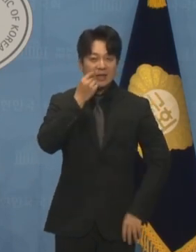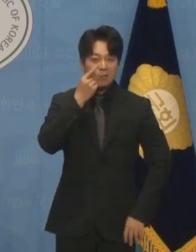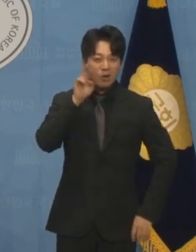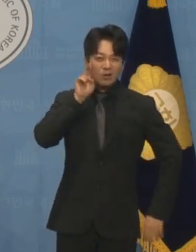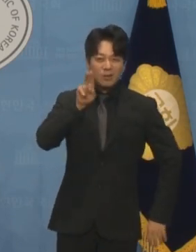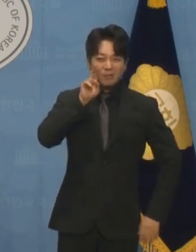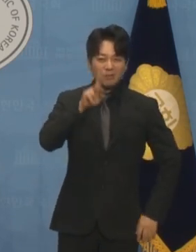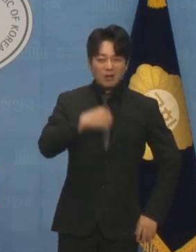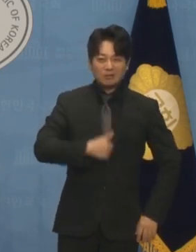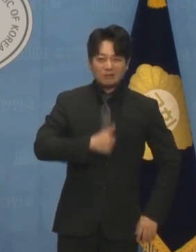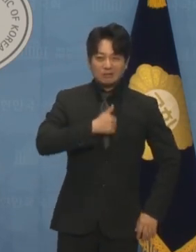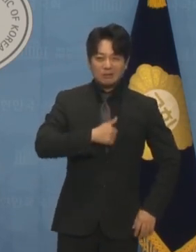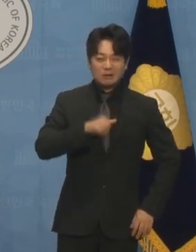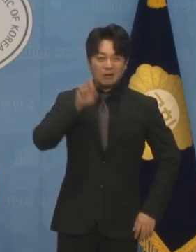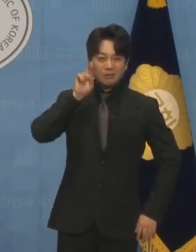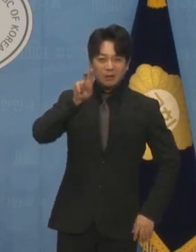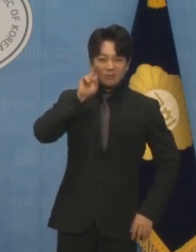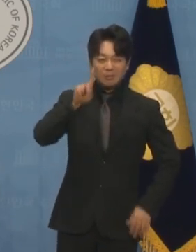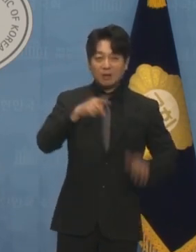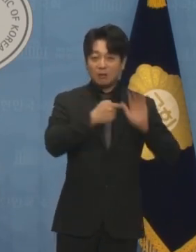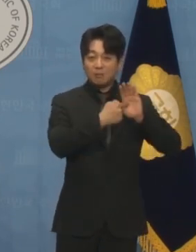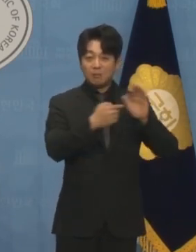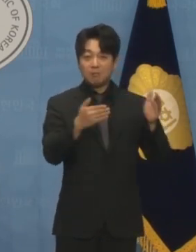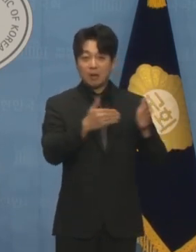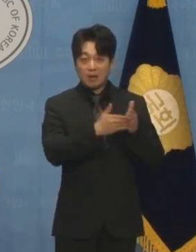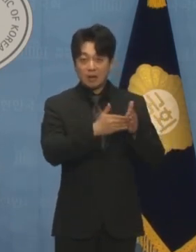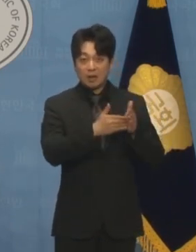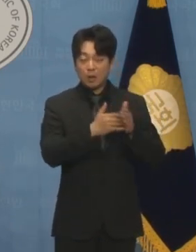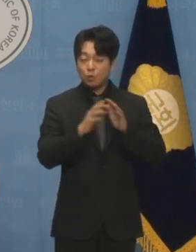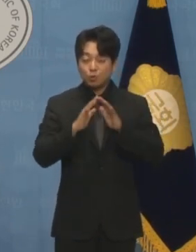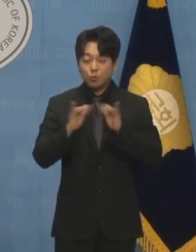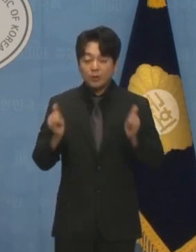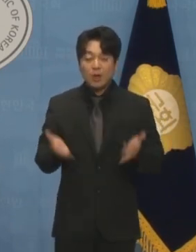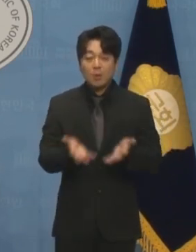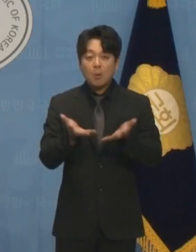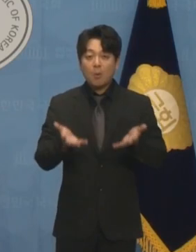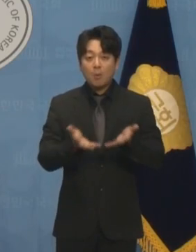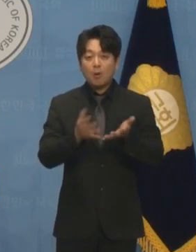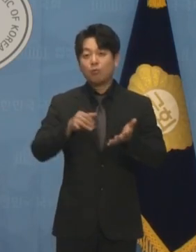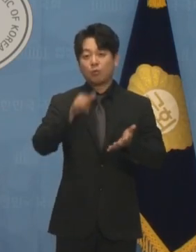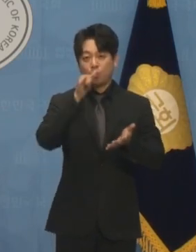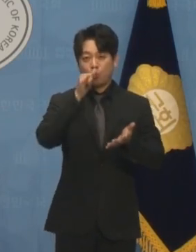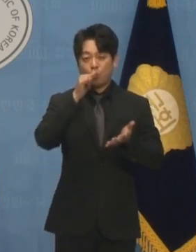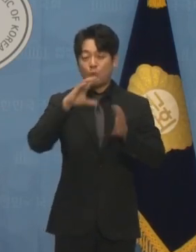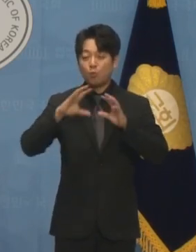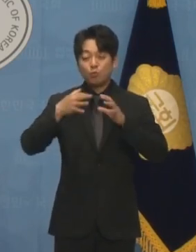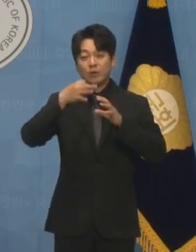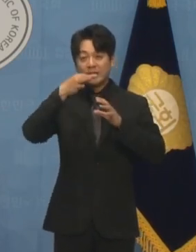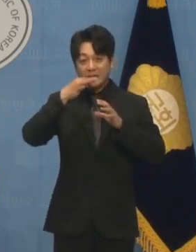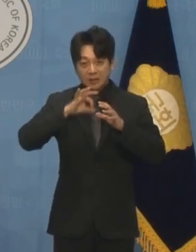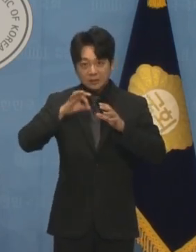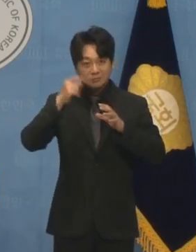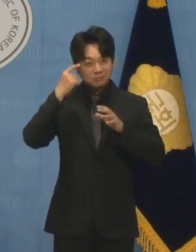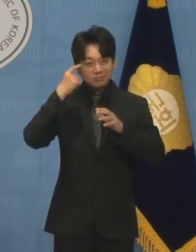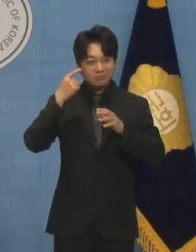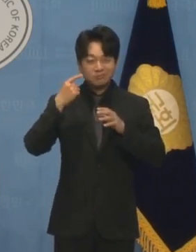감정을 조장하는데 국익은 안중에도 없이 심지어 객관적